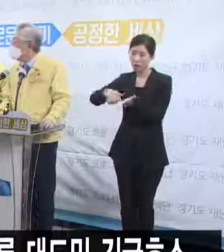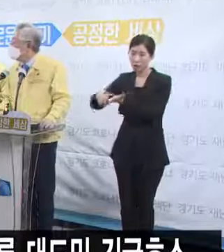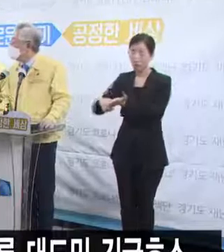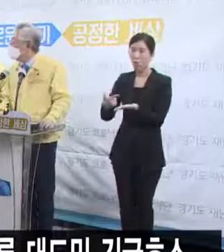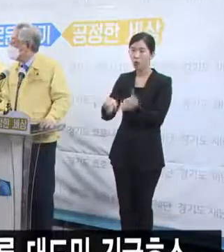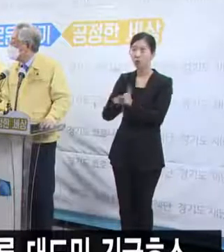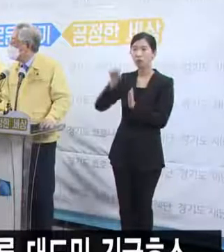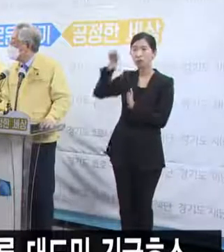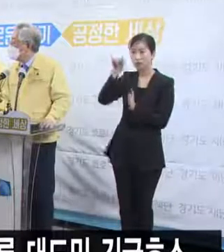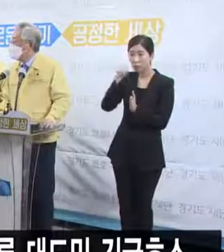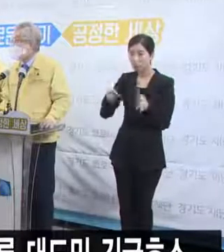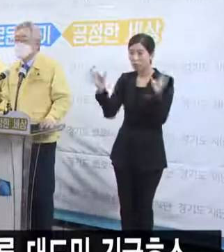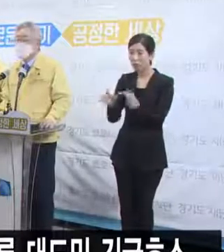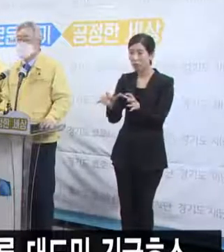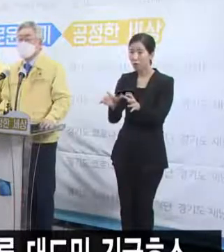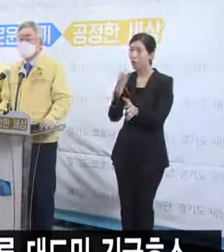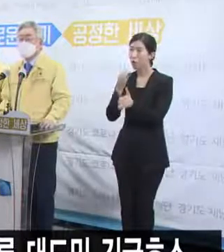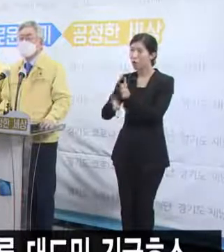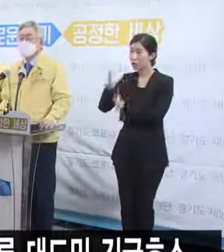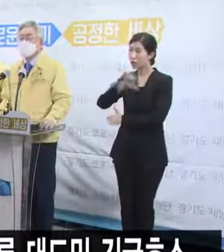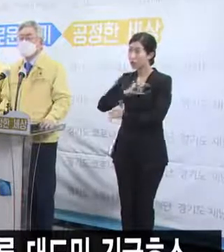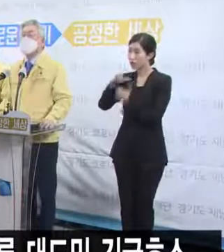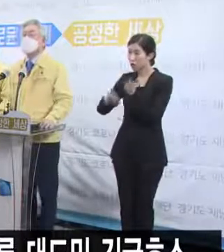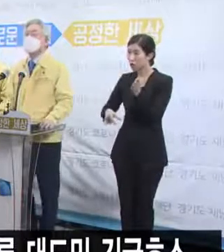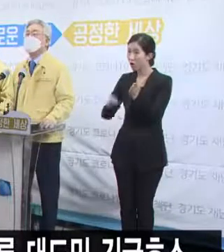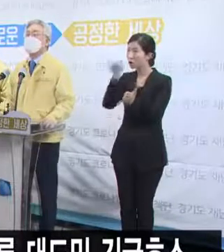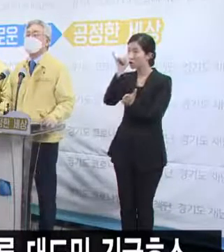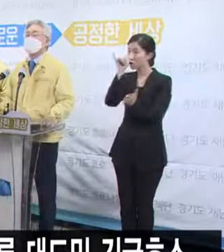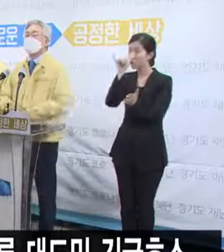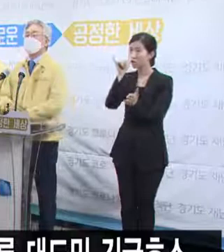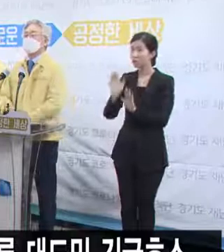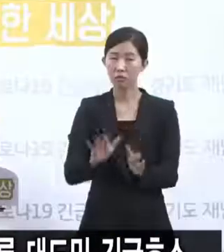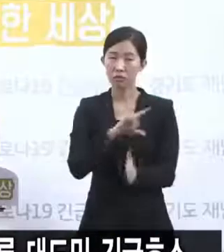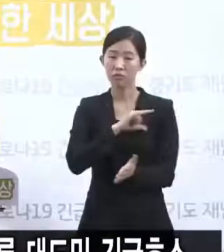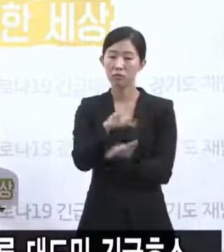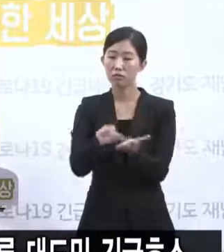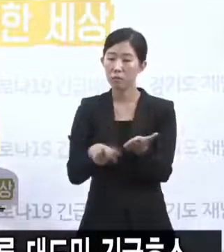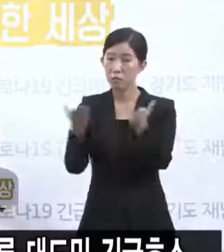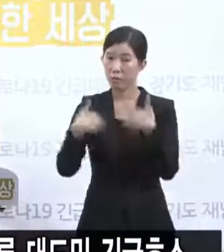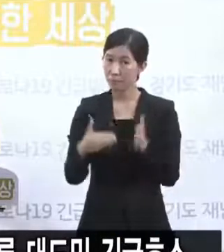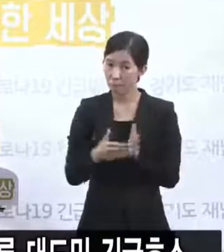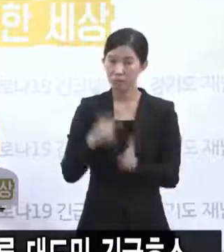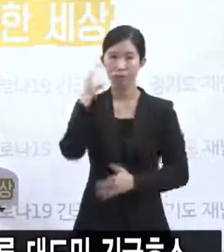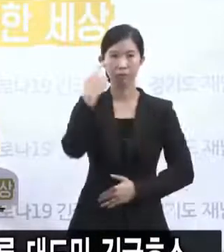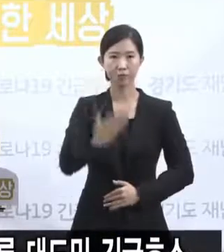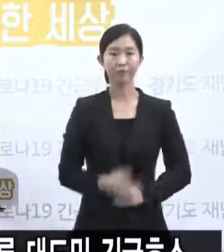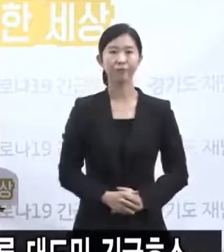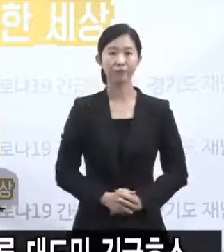서울시 등으로부터 명단 확보가 안 되면 어떠한 조치를 하고 계시는지 질문 드렸습니다. 네. 지금